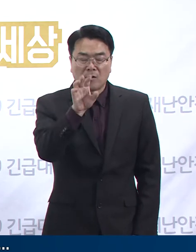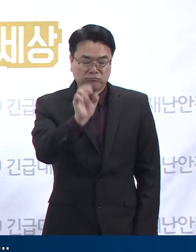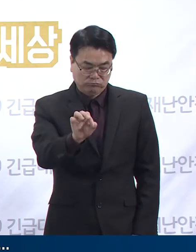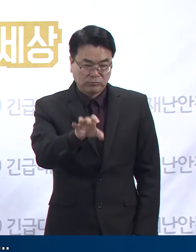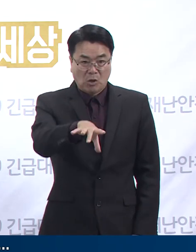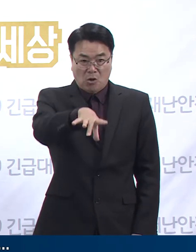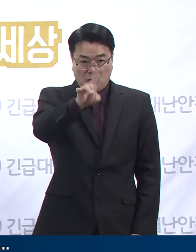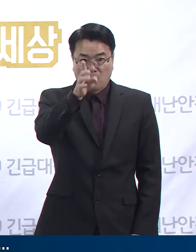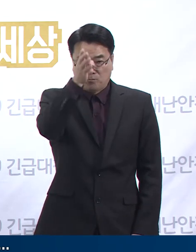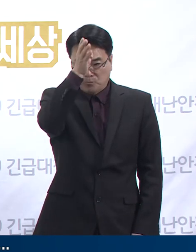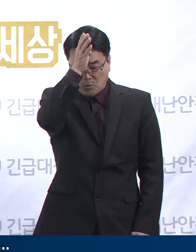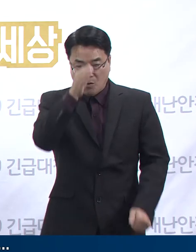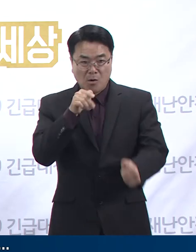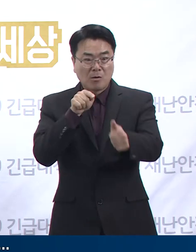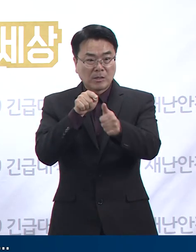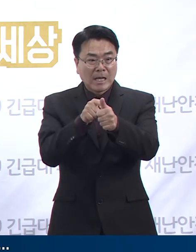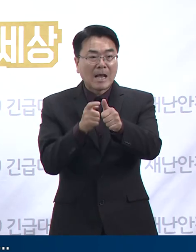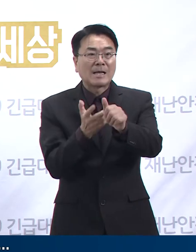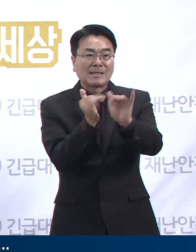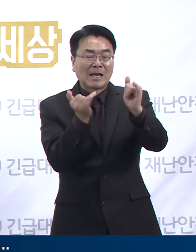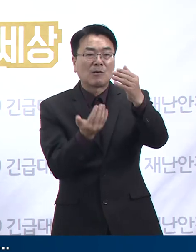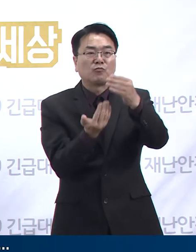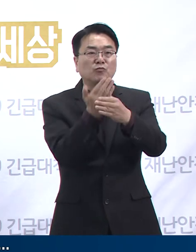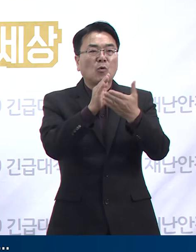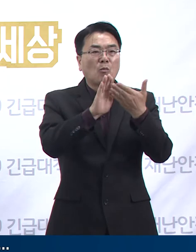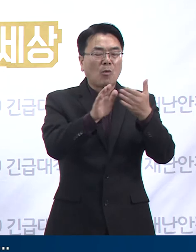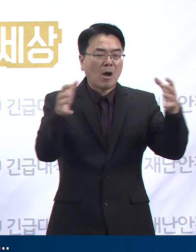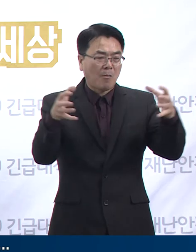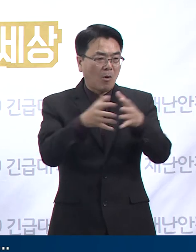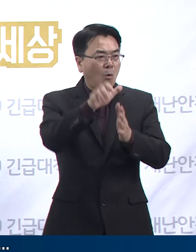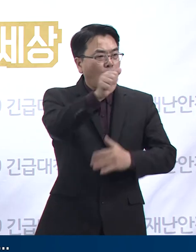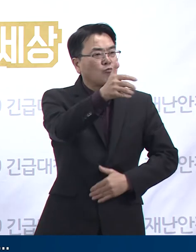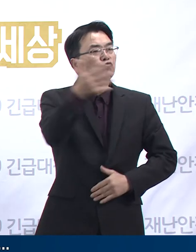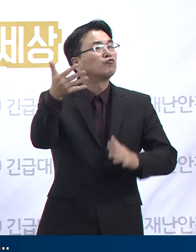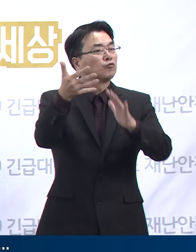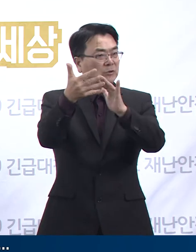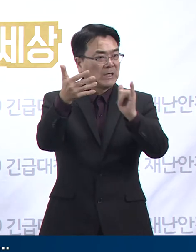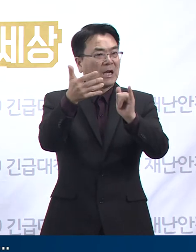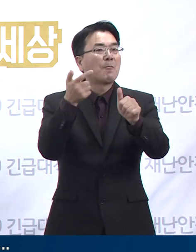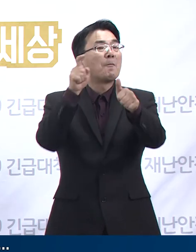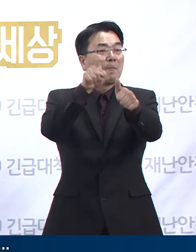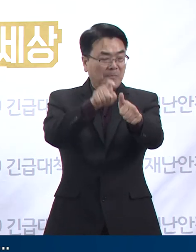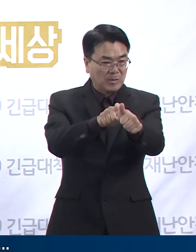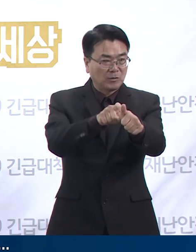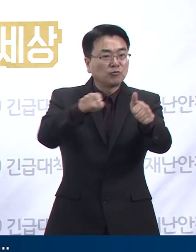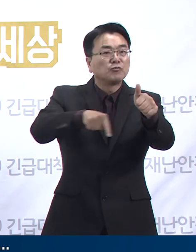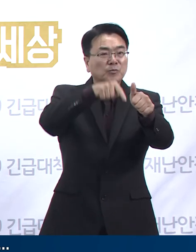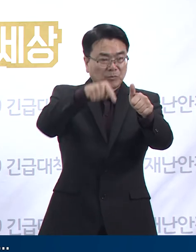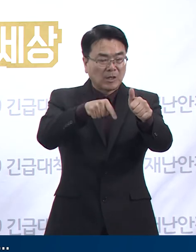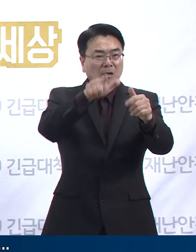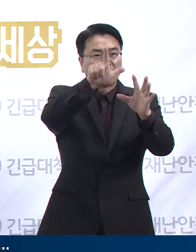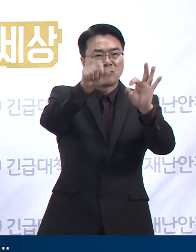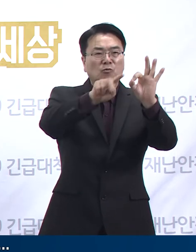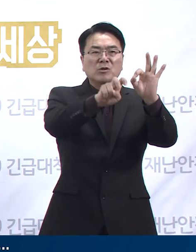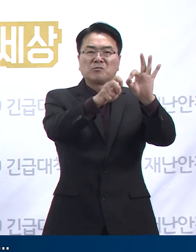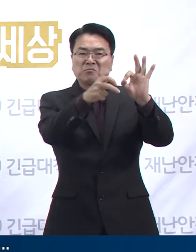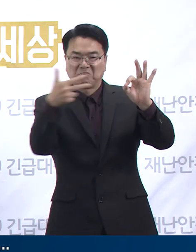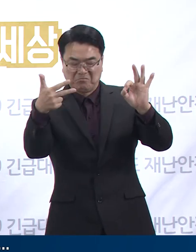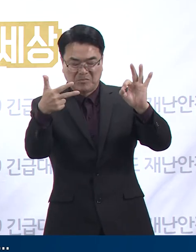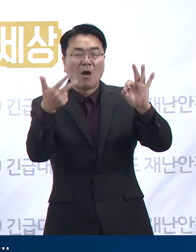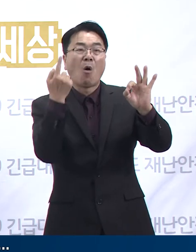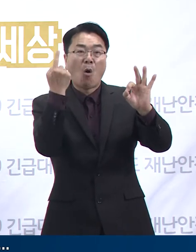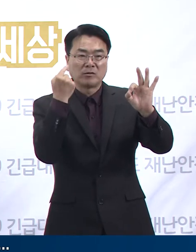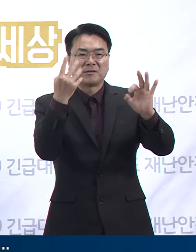확진자 발생 이후 10월 26일까지 59명의 확진자가 나온 남양유시 행복해 요양원에서 10월 27일 4명이 추가 확진